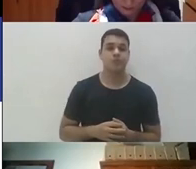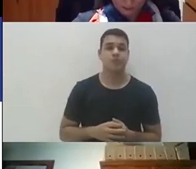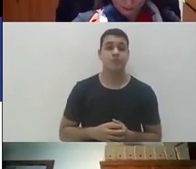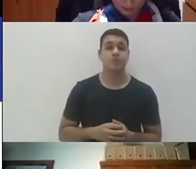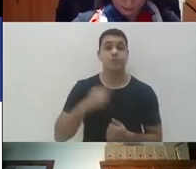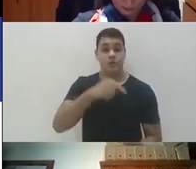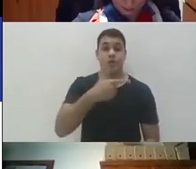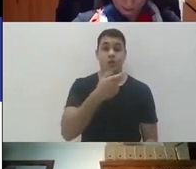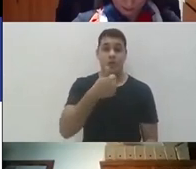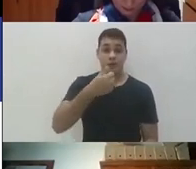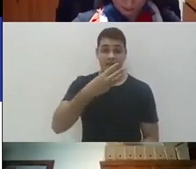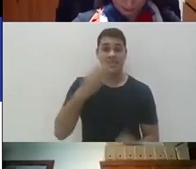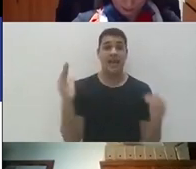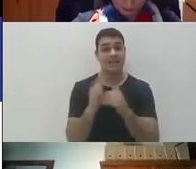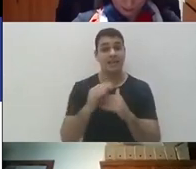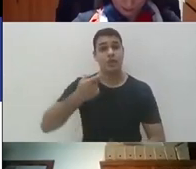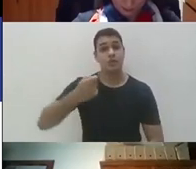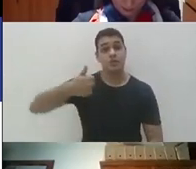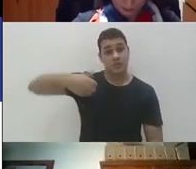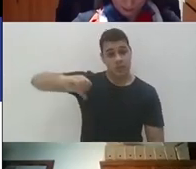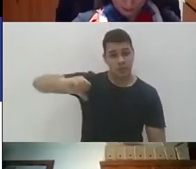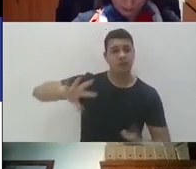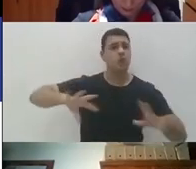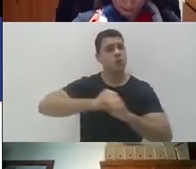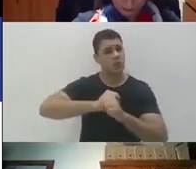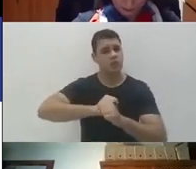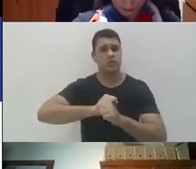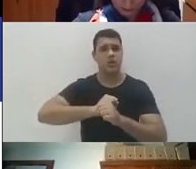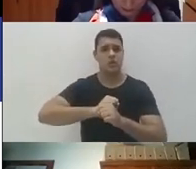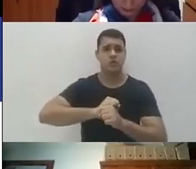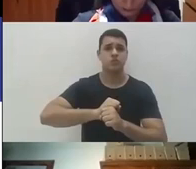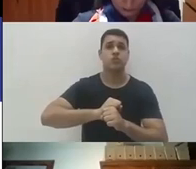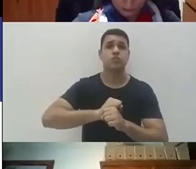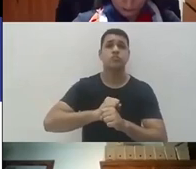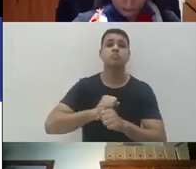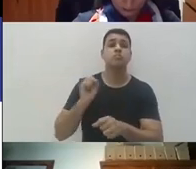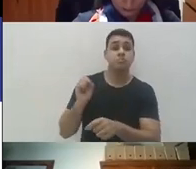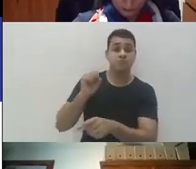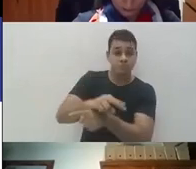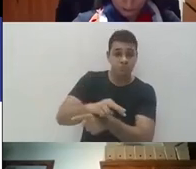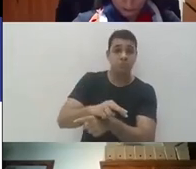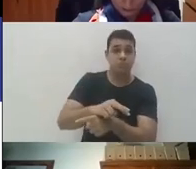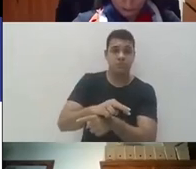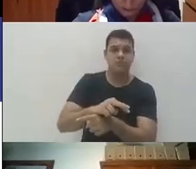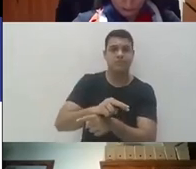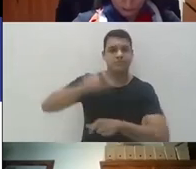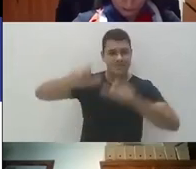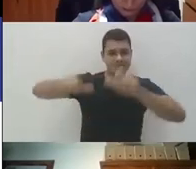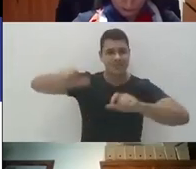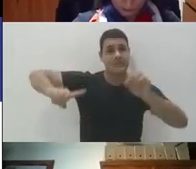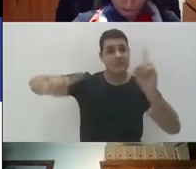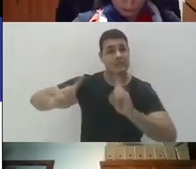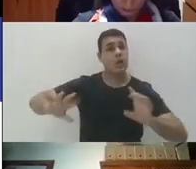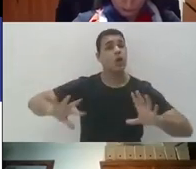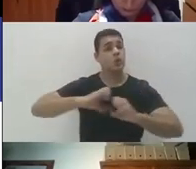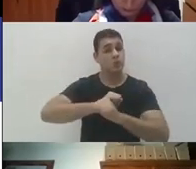até 2019, nós tivemos um total de 4.365 egressos que responderam a essa pesquisa, desse total somente